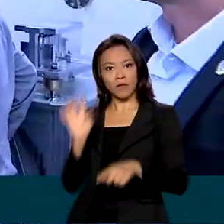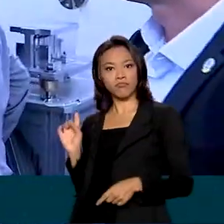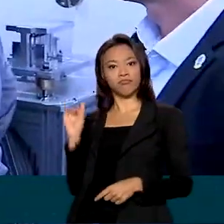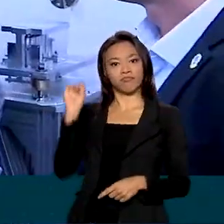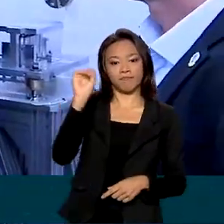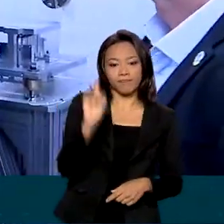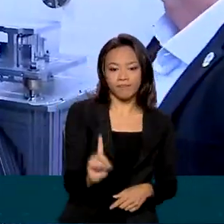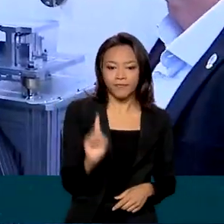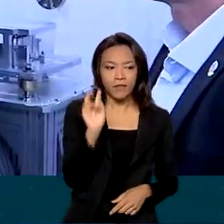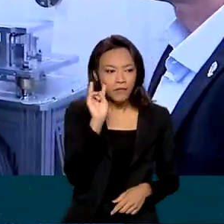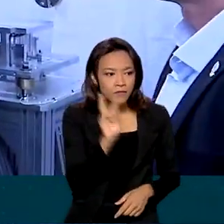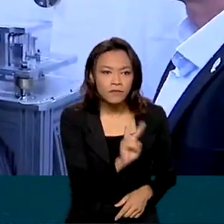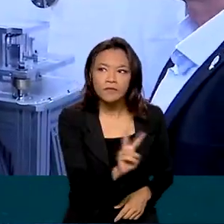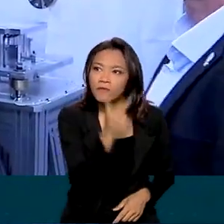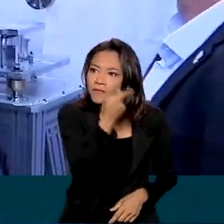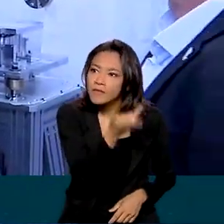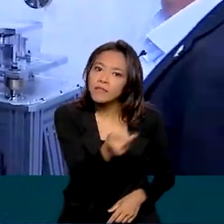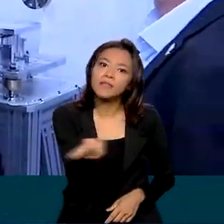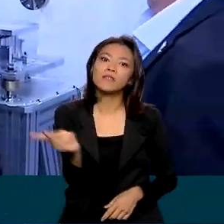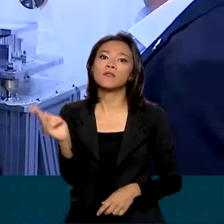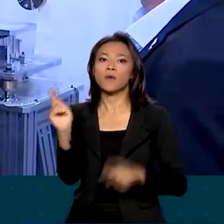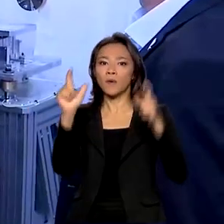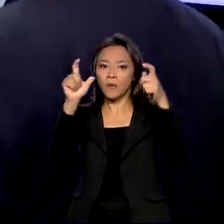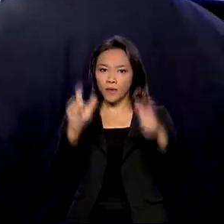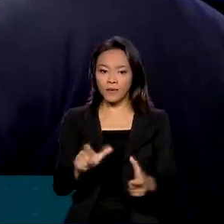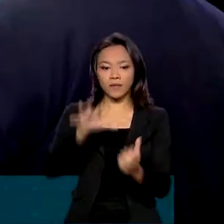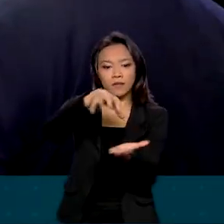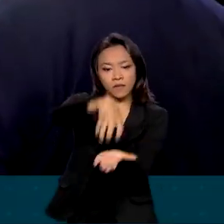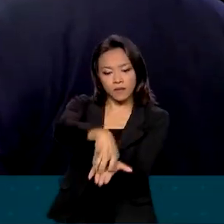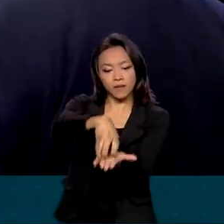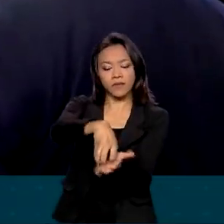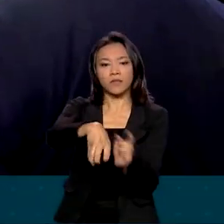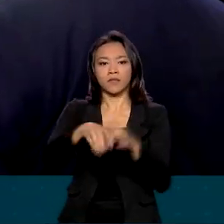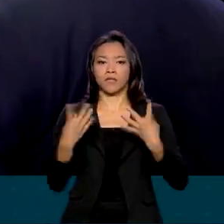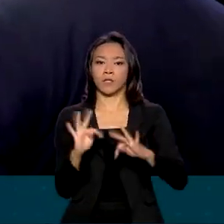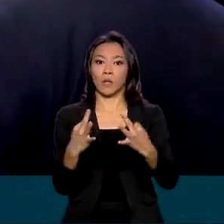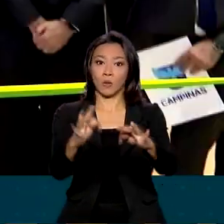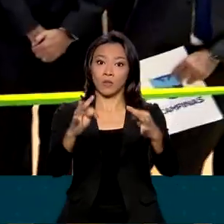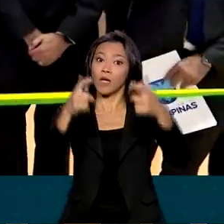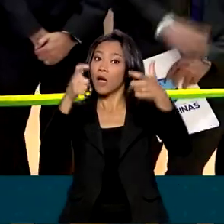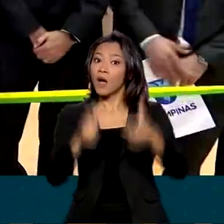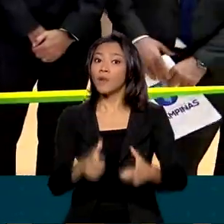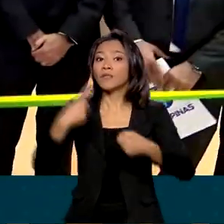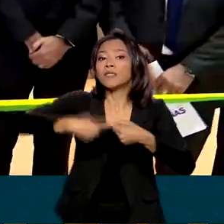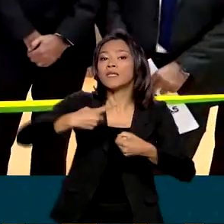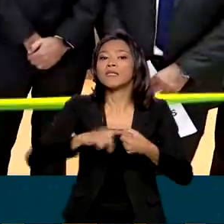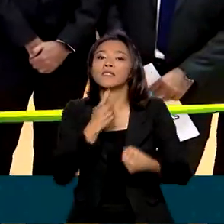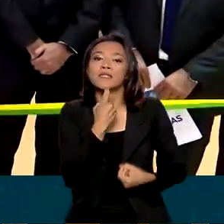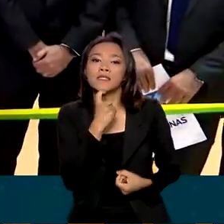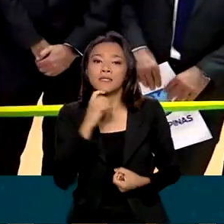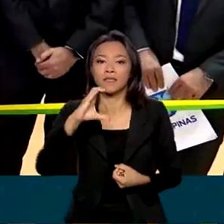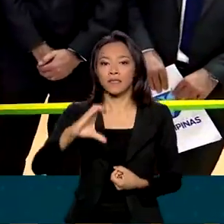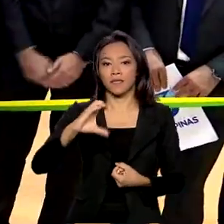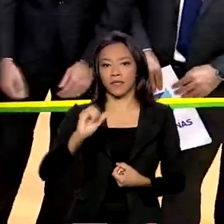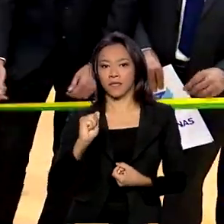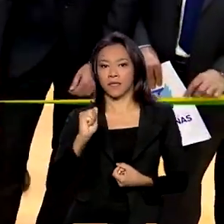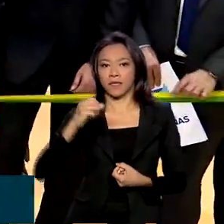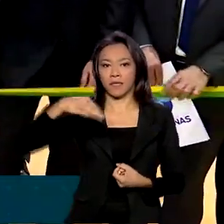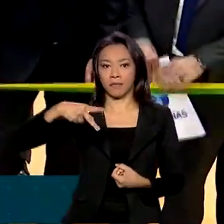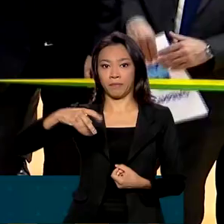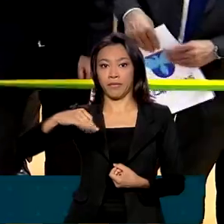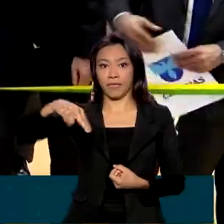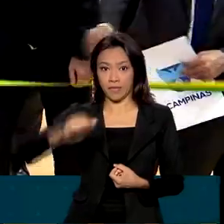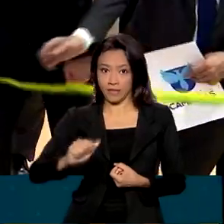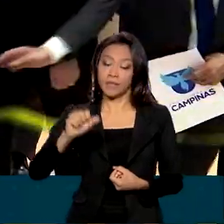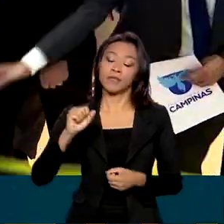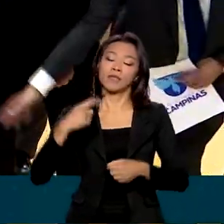as instalações do Super Laboratório Sirius, em Campinas, no interior de São Paulo e fez a inauguração simbólica de